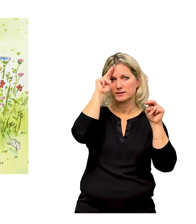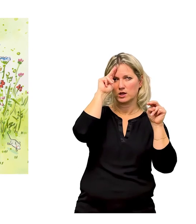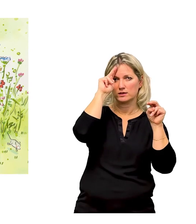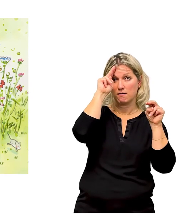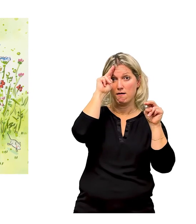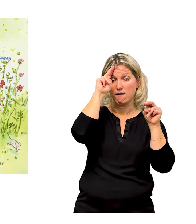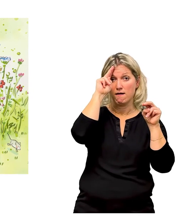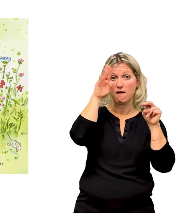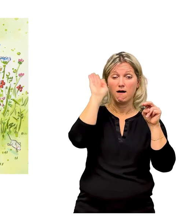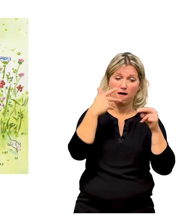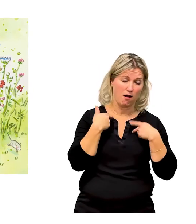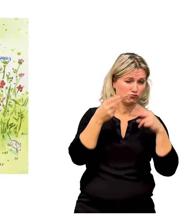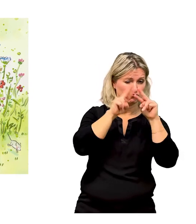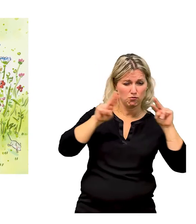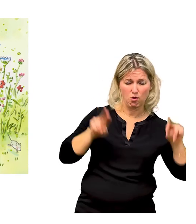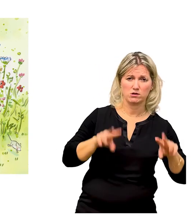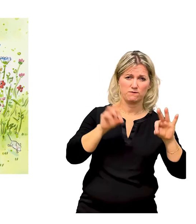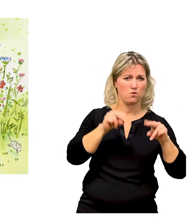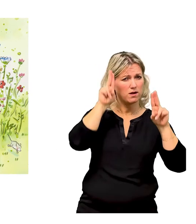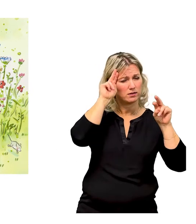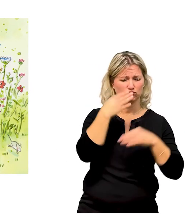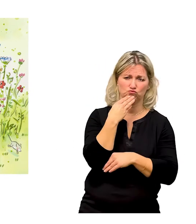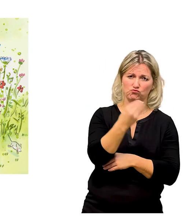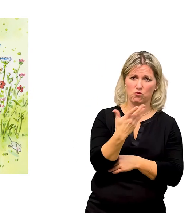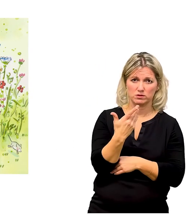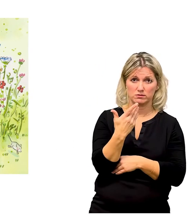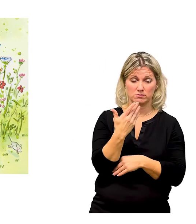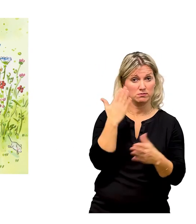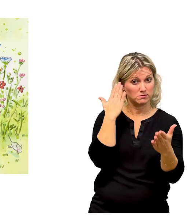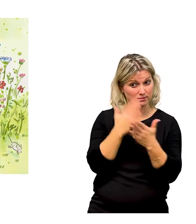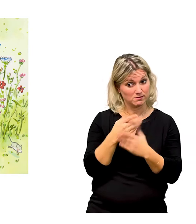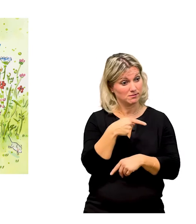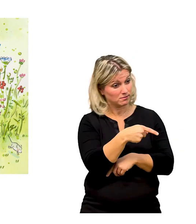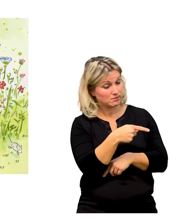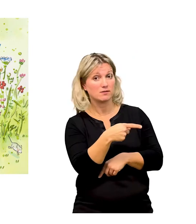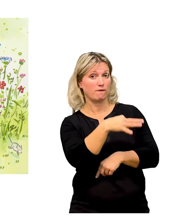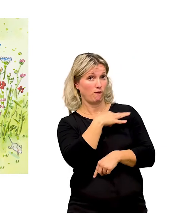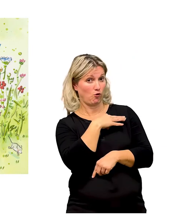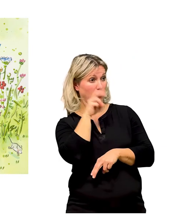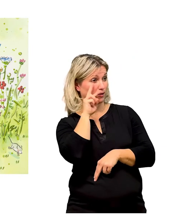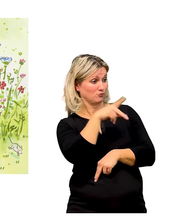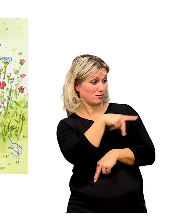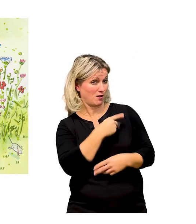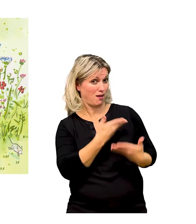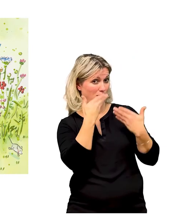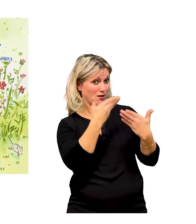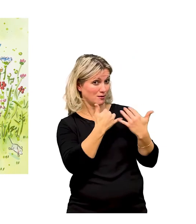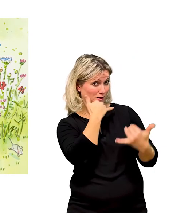Emilio nickt. Das beste Kaninchen-Schloss der Welt. Und dann liest du mir und den Kaninchen eine Geschichte vor, wünscht sich